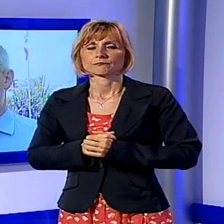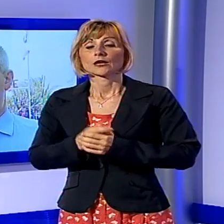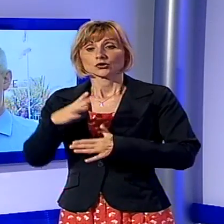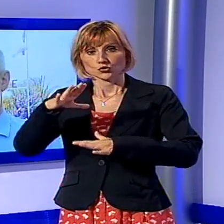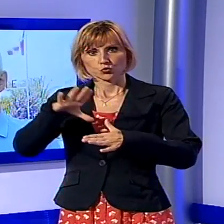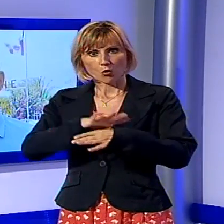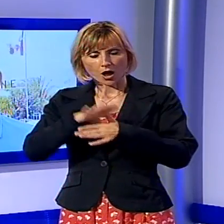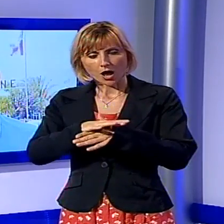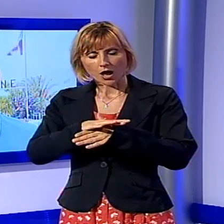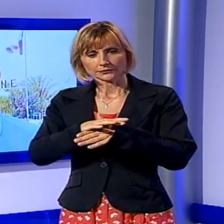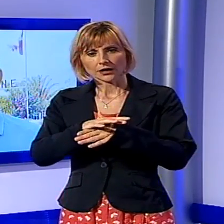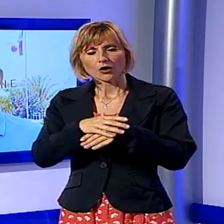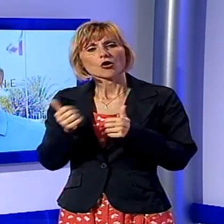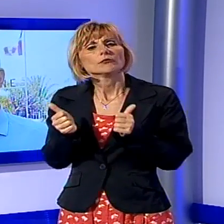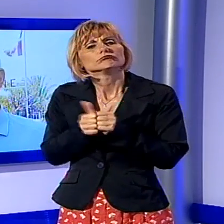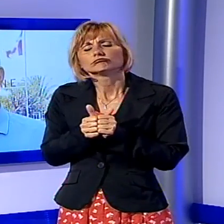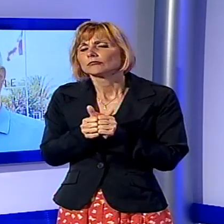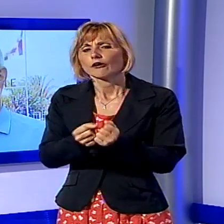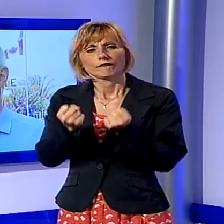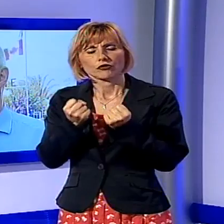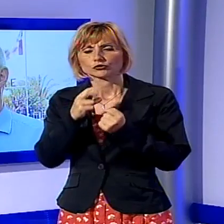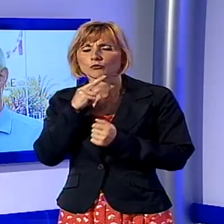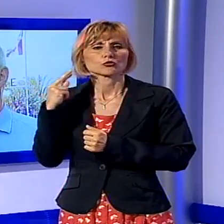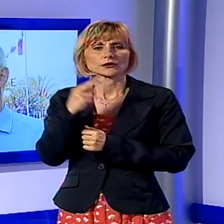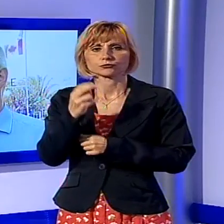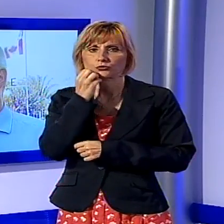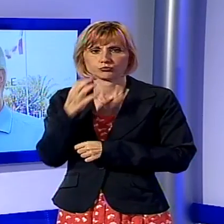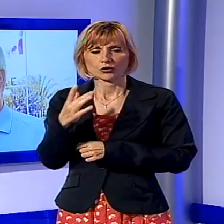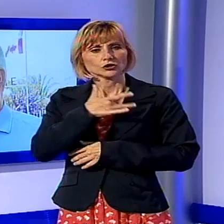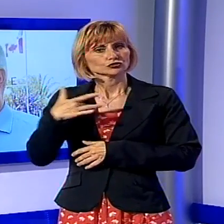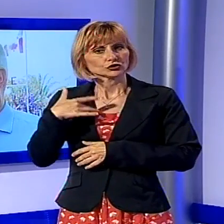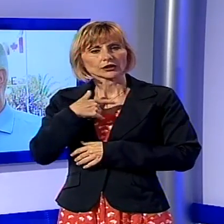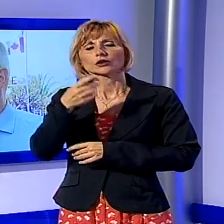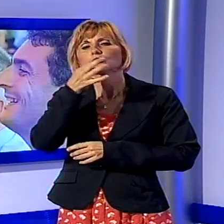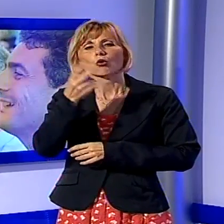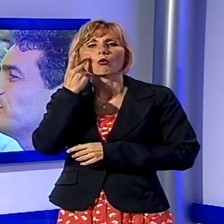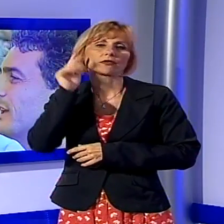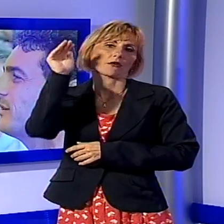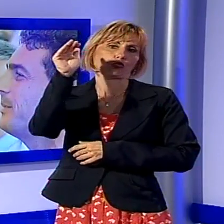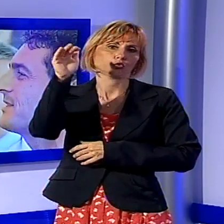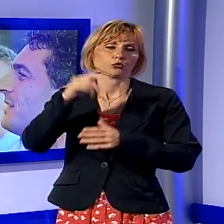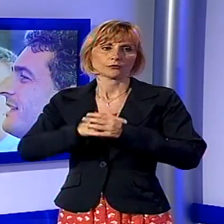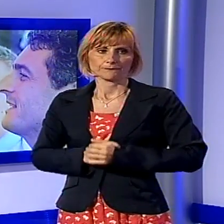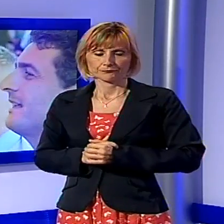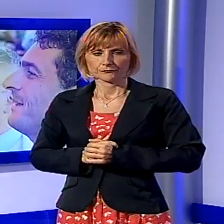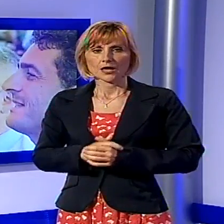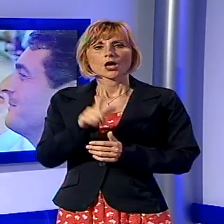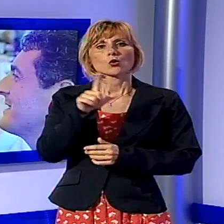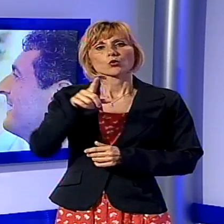possa essere una risposta buona a cui i cittadini possono guardare con fiducia. Luca Poletti, il candidato sindaco, è